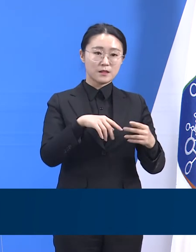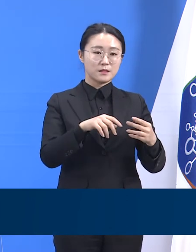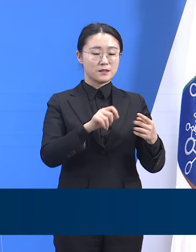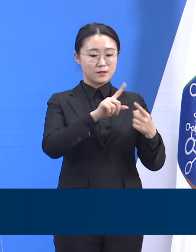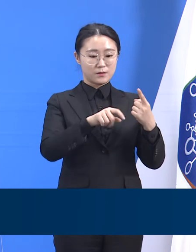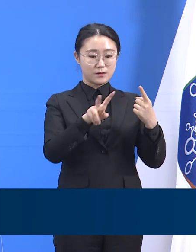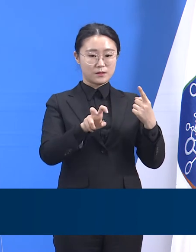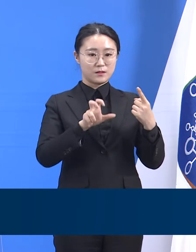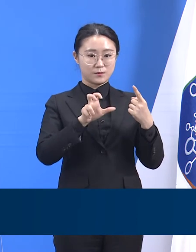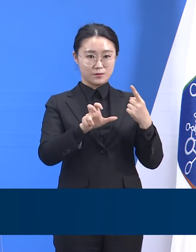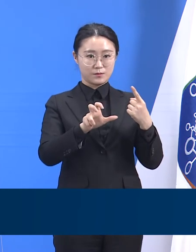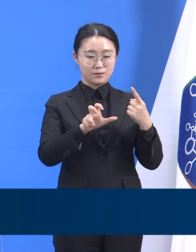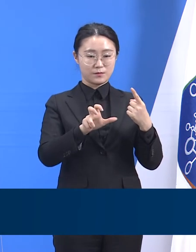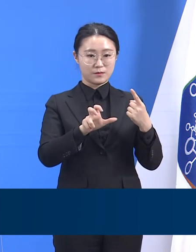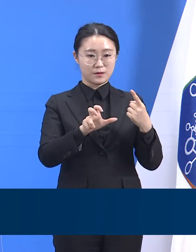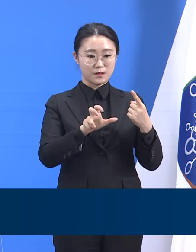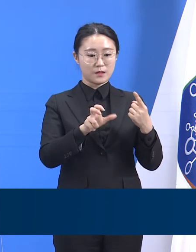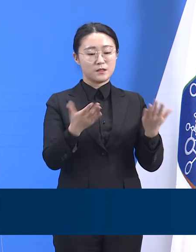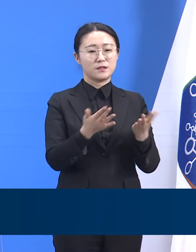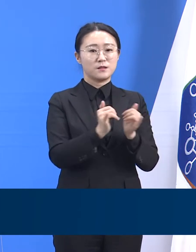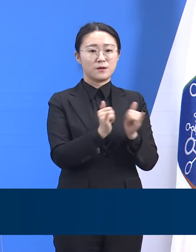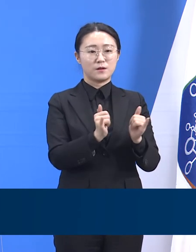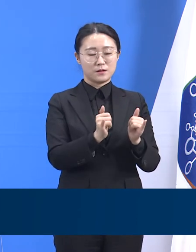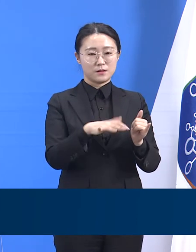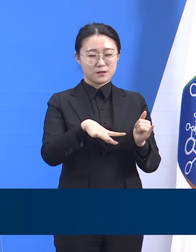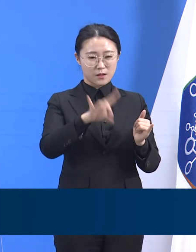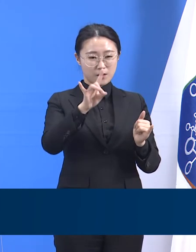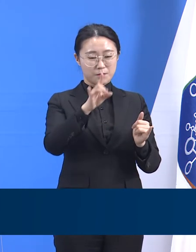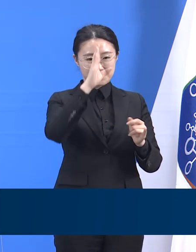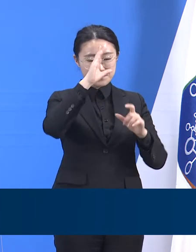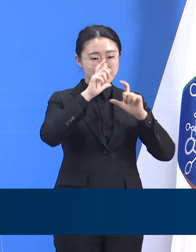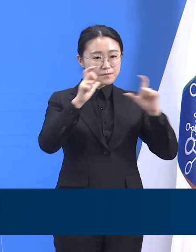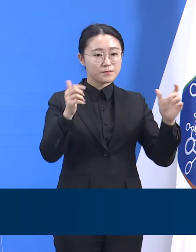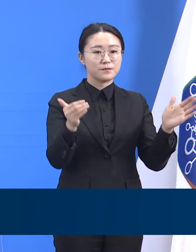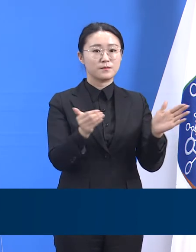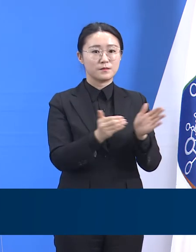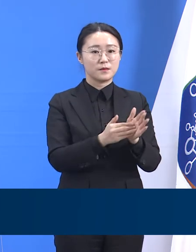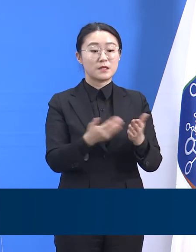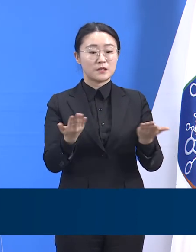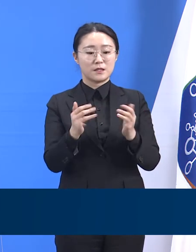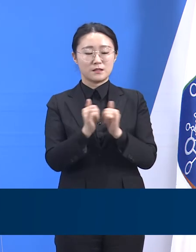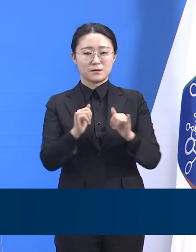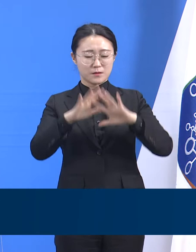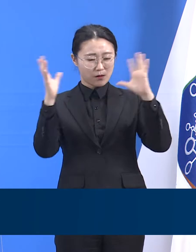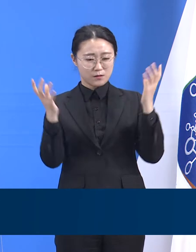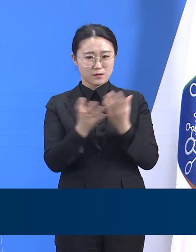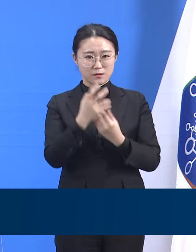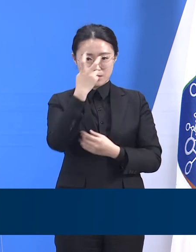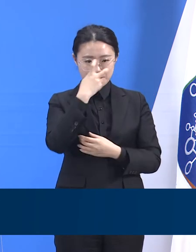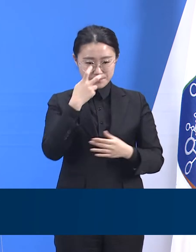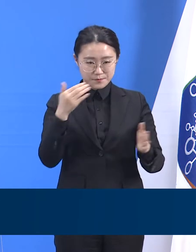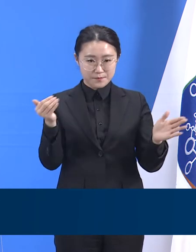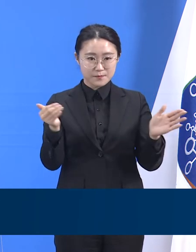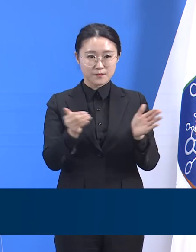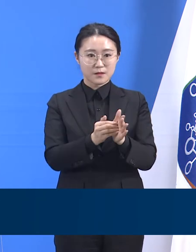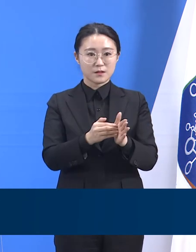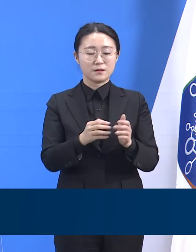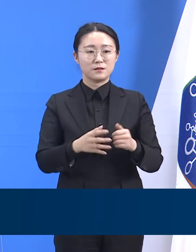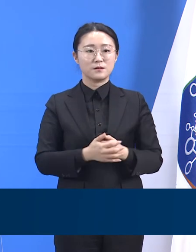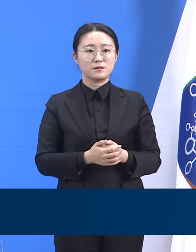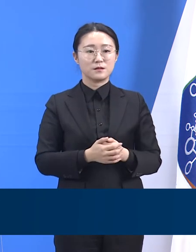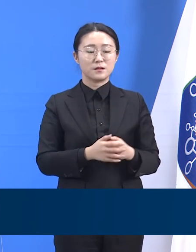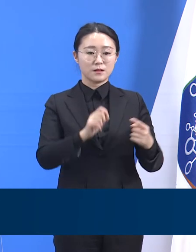최초 확진 판정을 받은 이후, 전 직원에 대해 전수검사를 실시하였고, 26일과